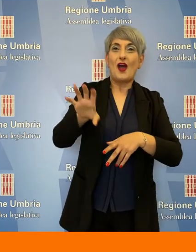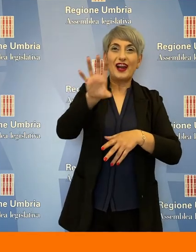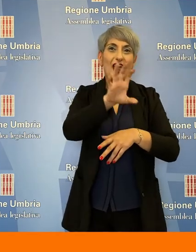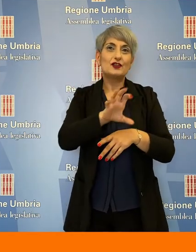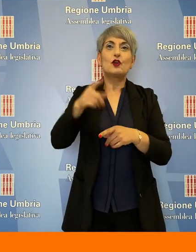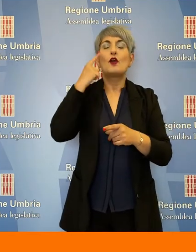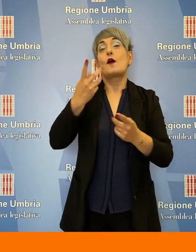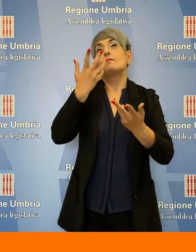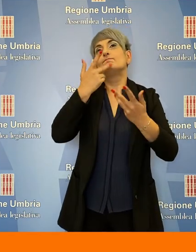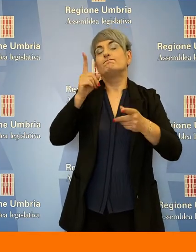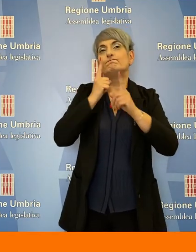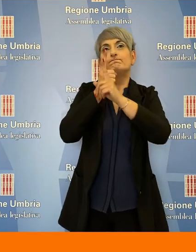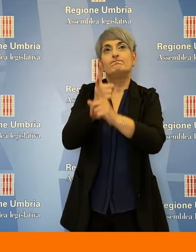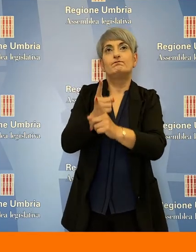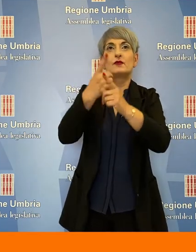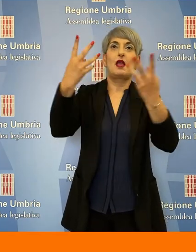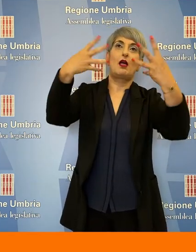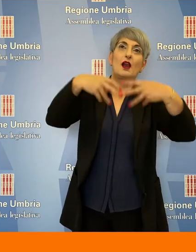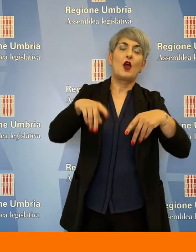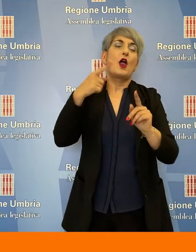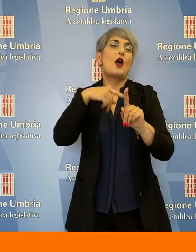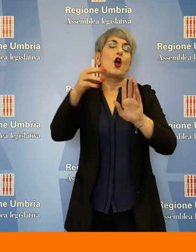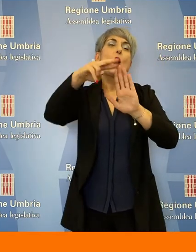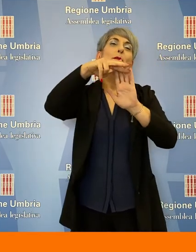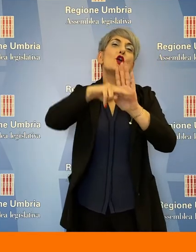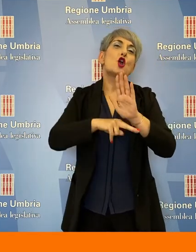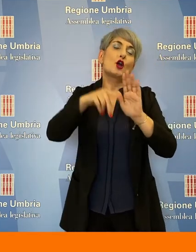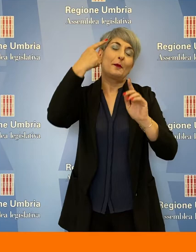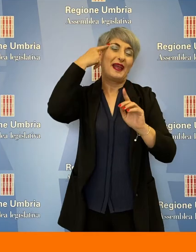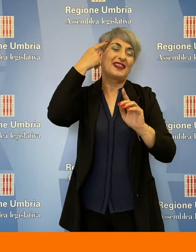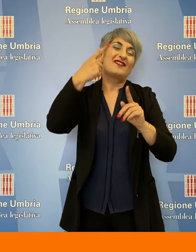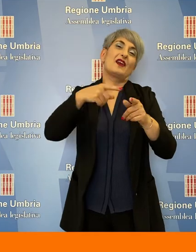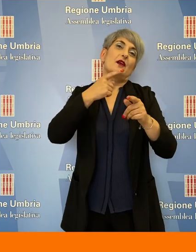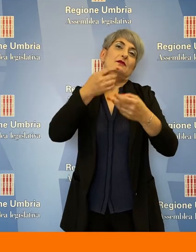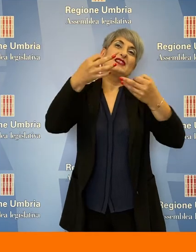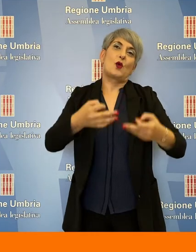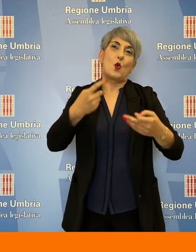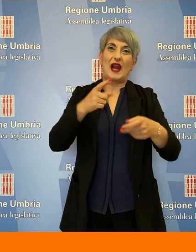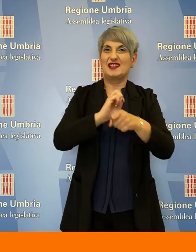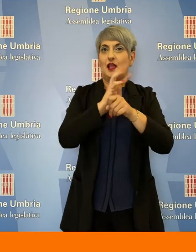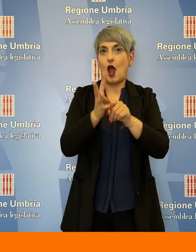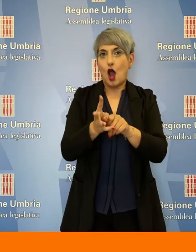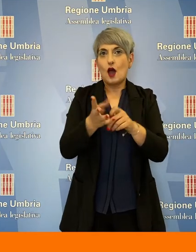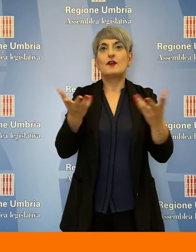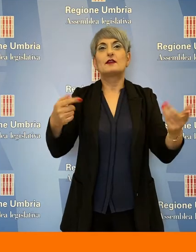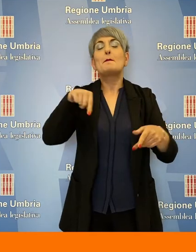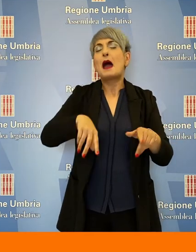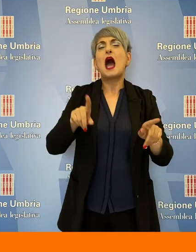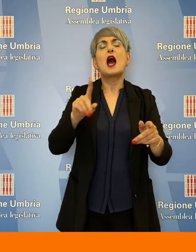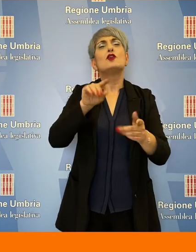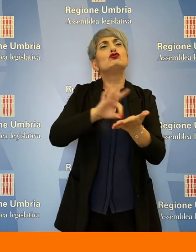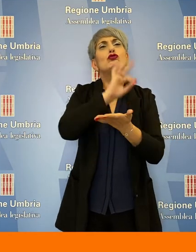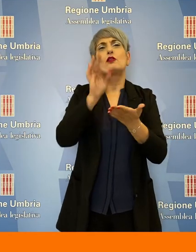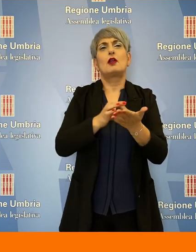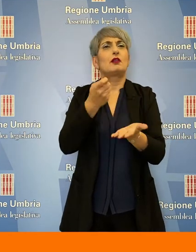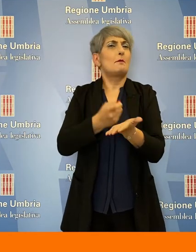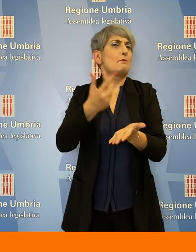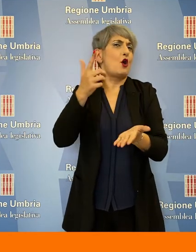compatibilmente con le normative di sicurezza previste dal Covid e quindi è stata una giornata molto importante. Questa è una